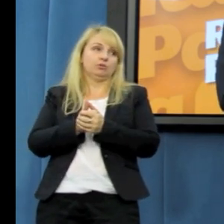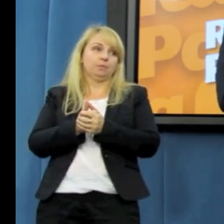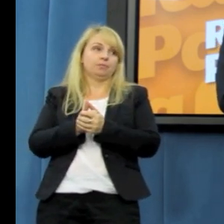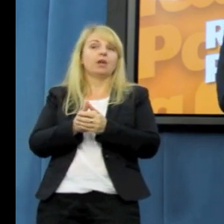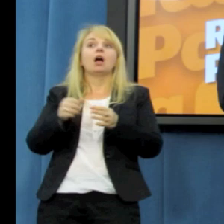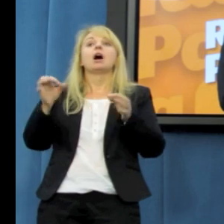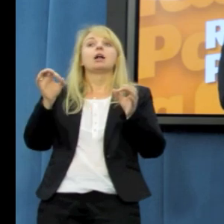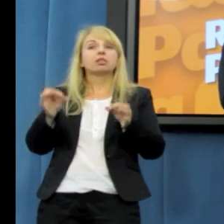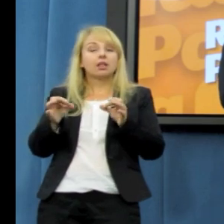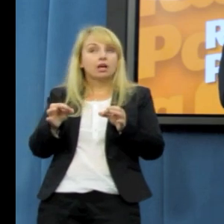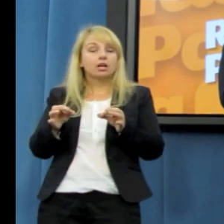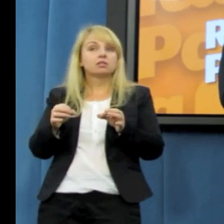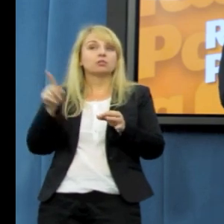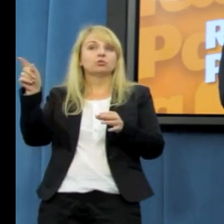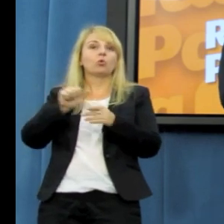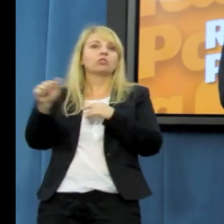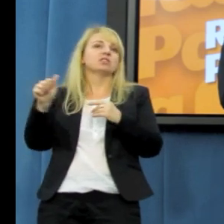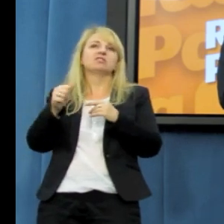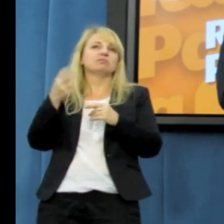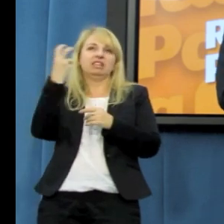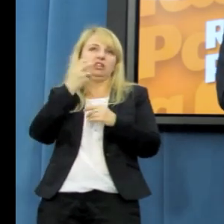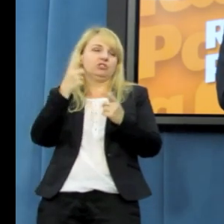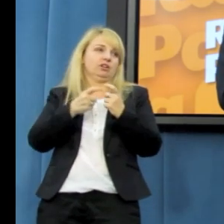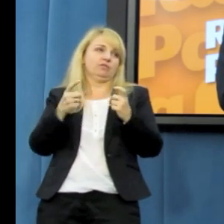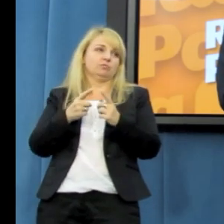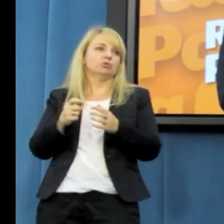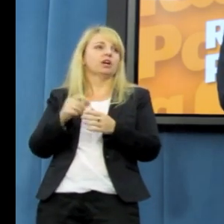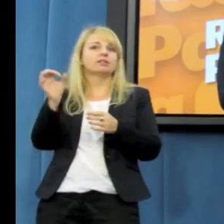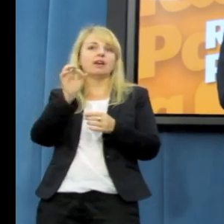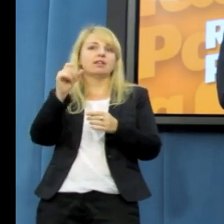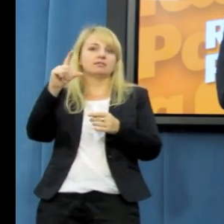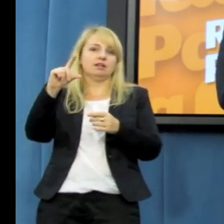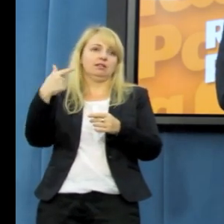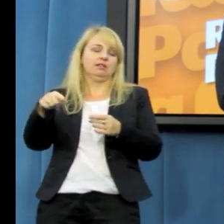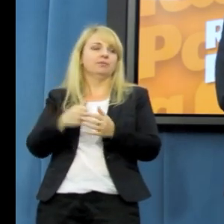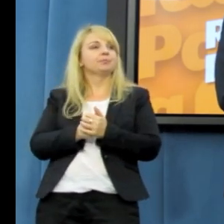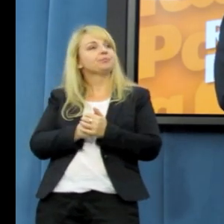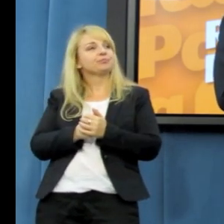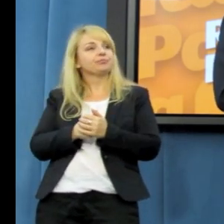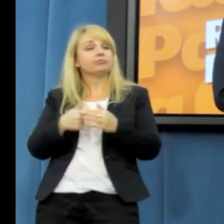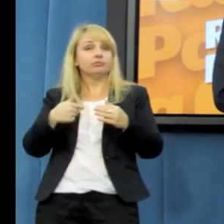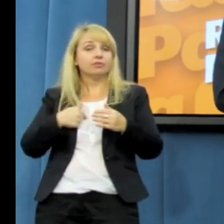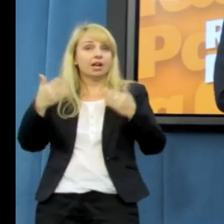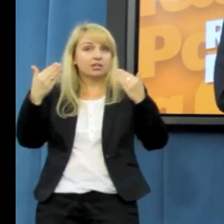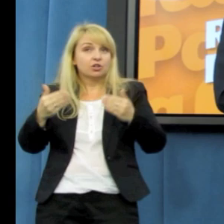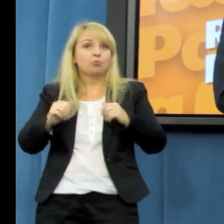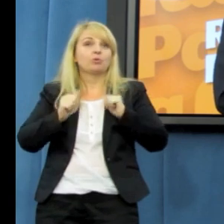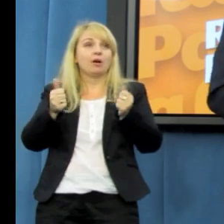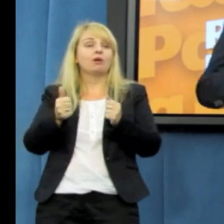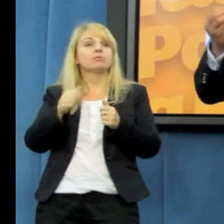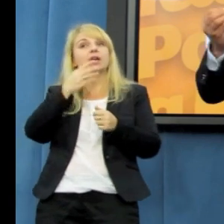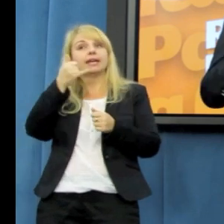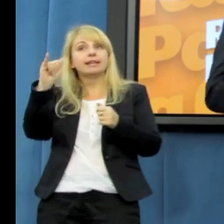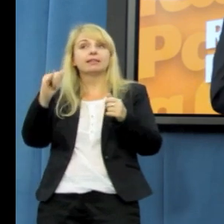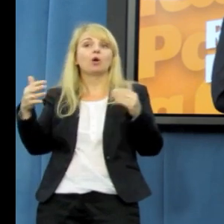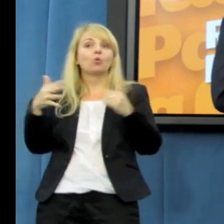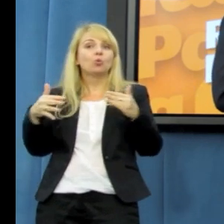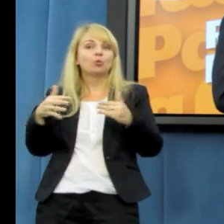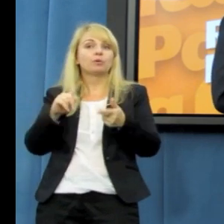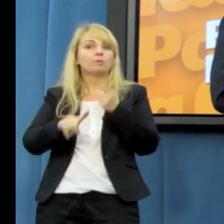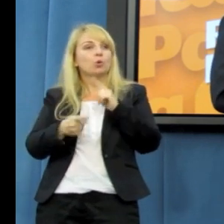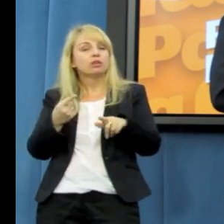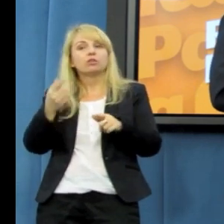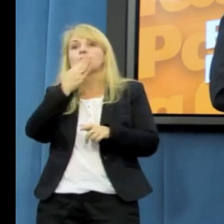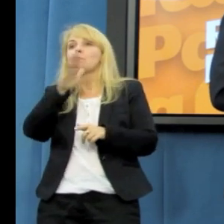ustawy i PIS też mówi o swoich ustawach, więc to nie jest tak, że te uklopowania nie mają swoich propozycji. Ja bym bardzo chciał zobaczyć je w takim razie, bo na snuamsegmontach